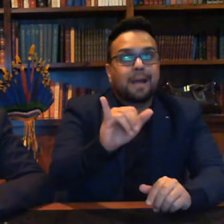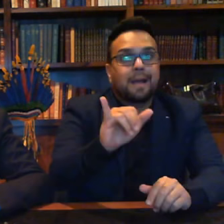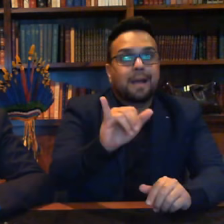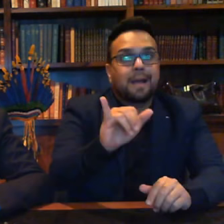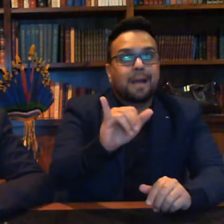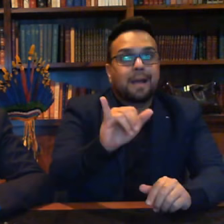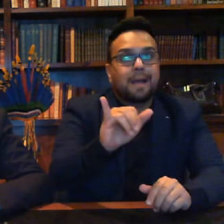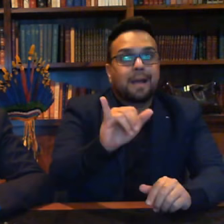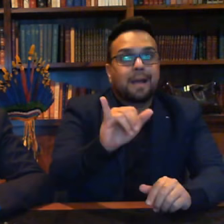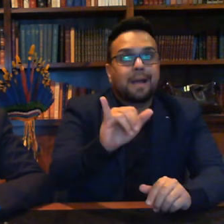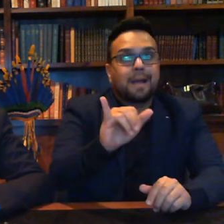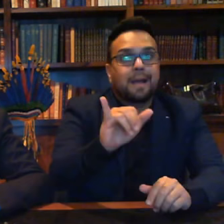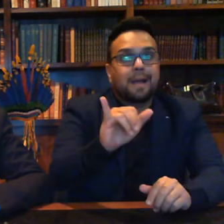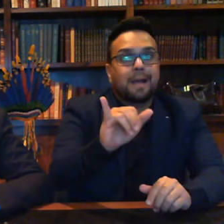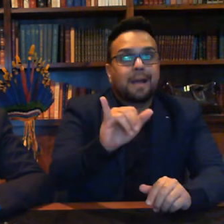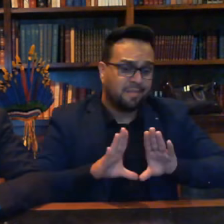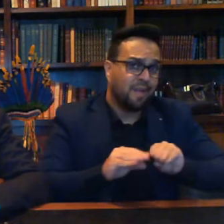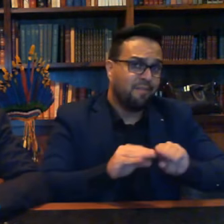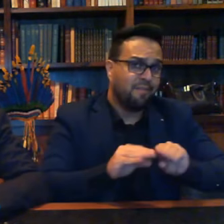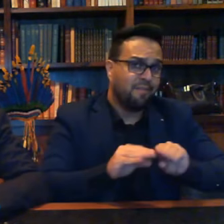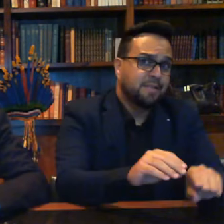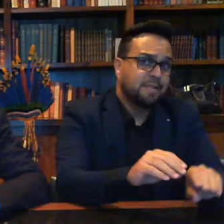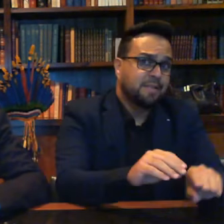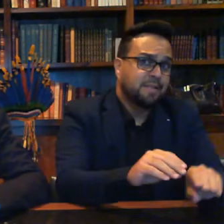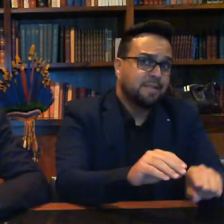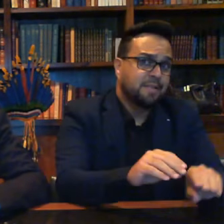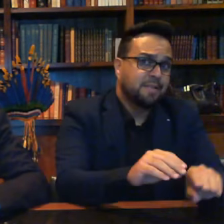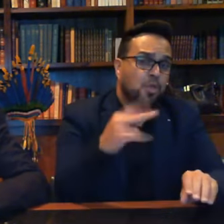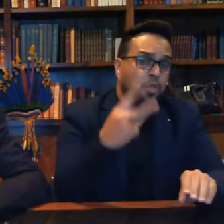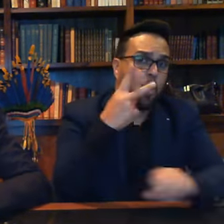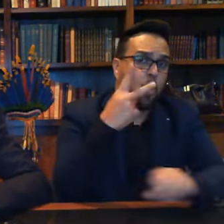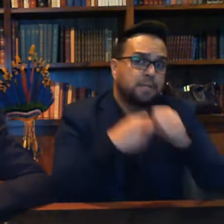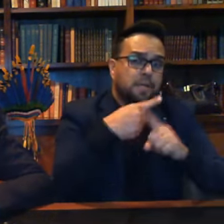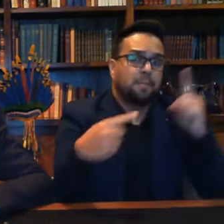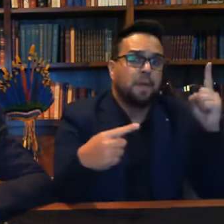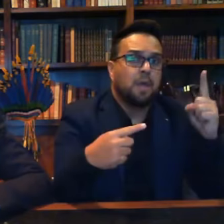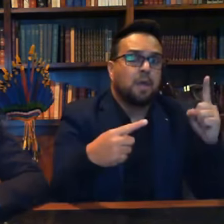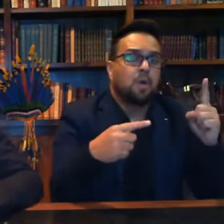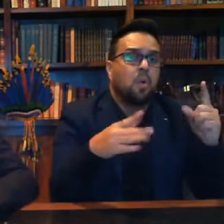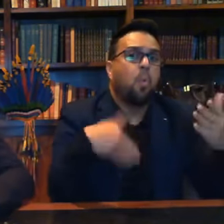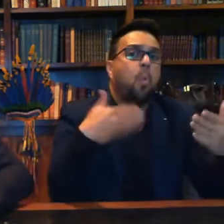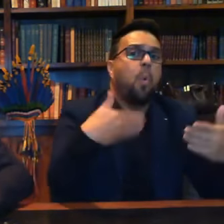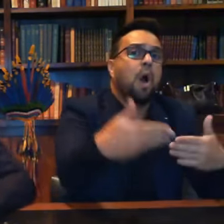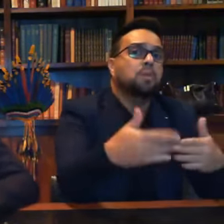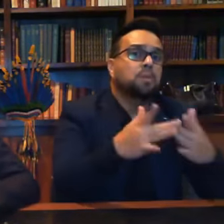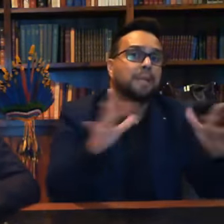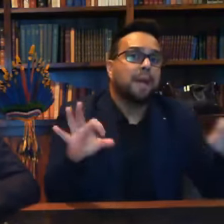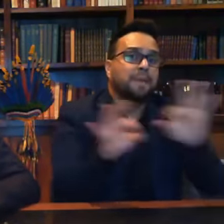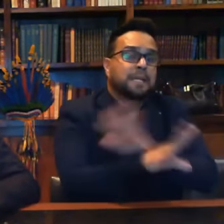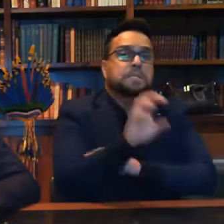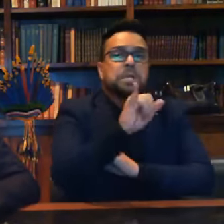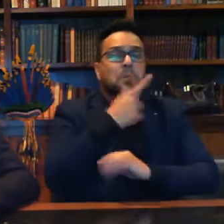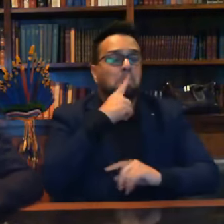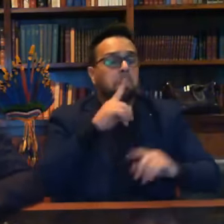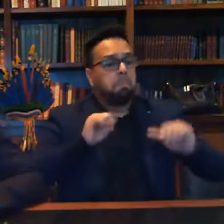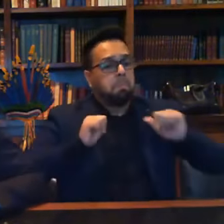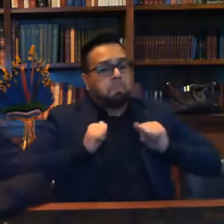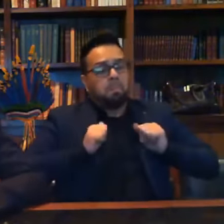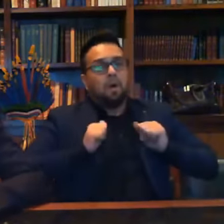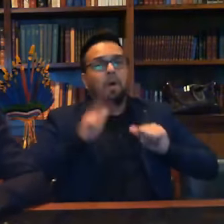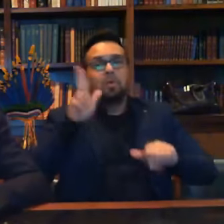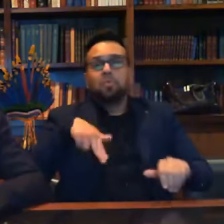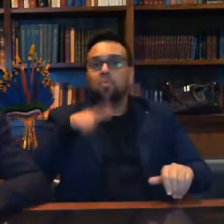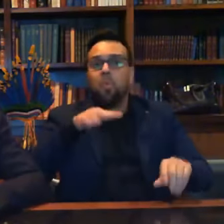Agora, houve interferência na PF, dois anos e meio. Quando seria concluído esse processo? Se a ficar quieto aqui, não ia ser